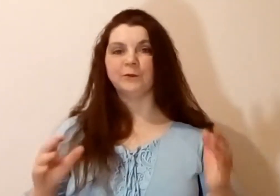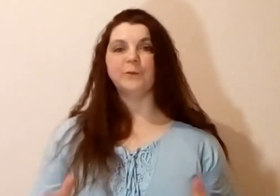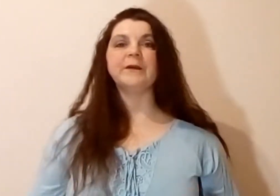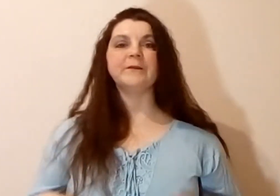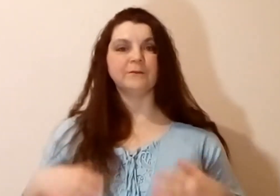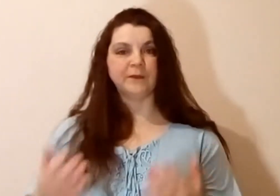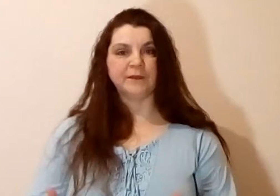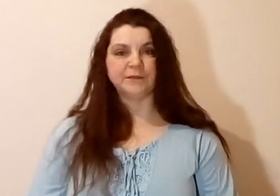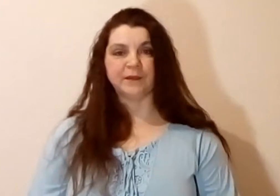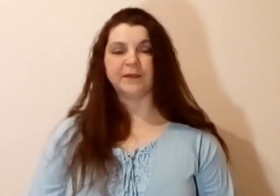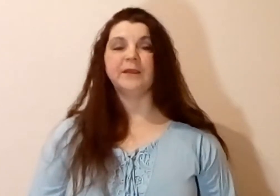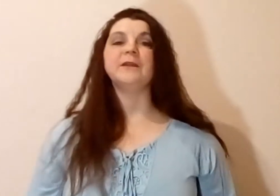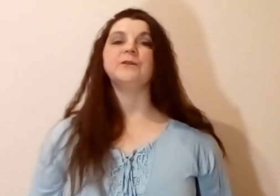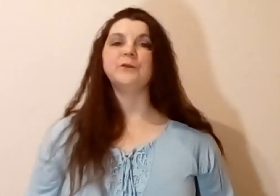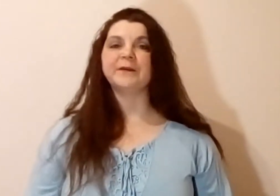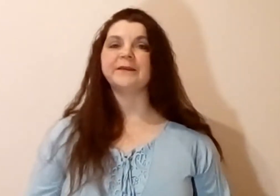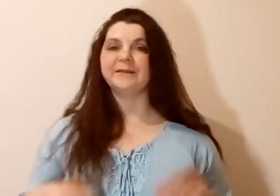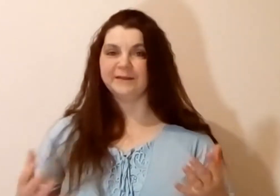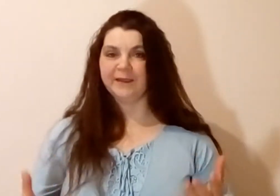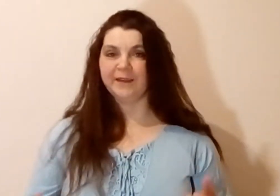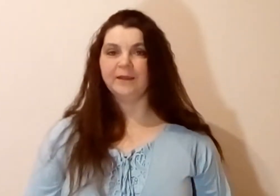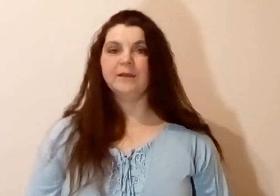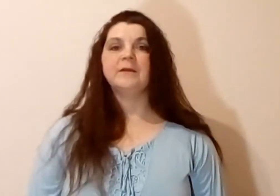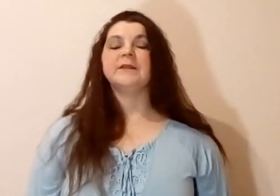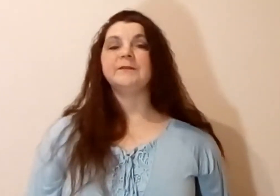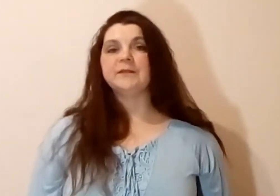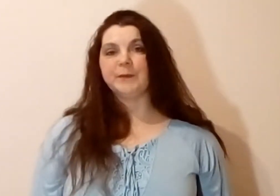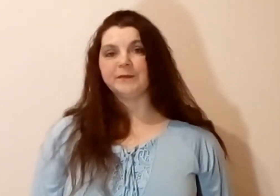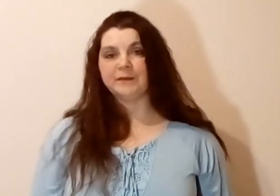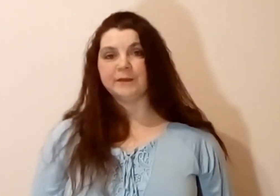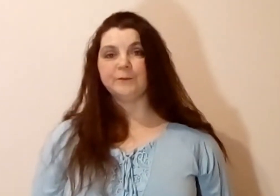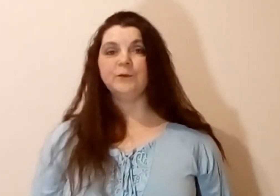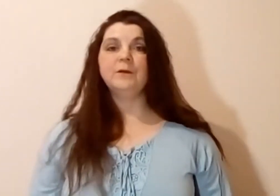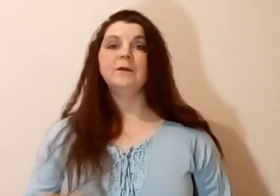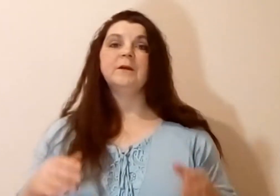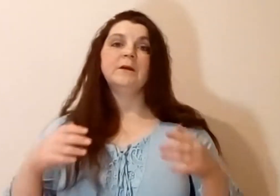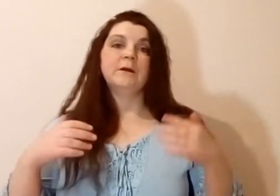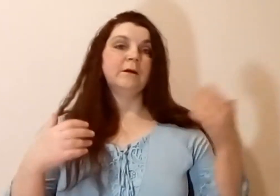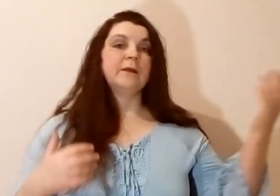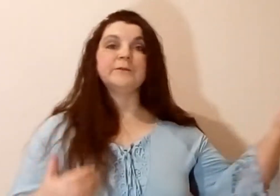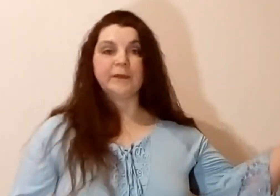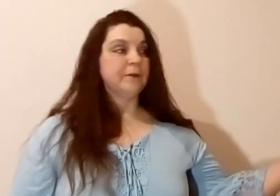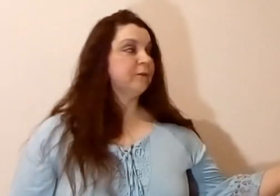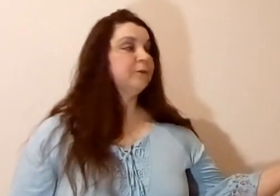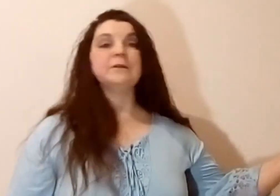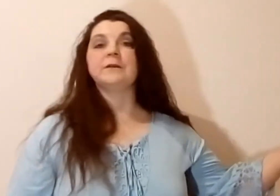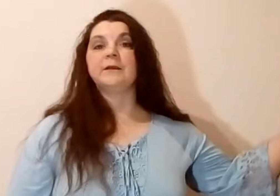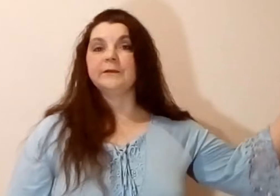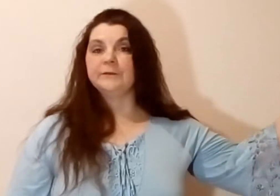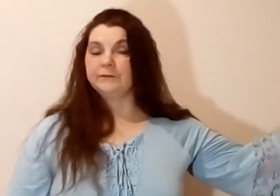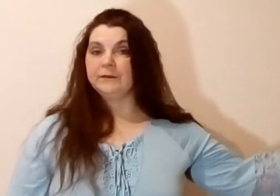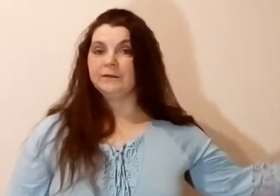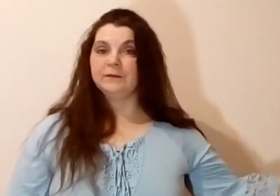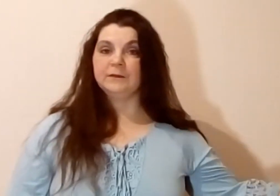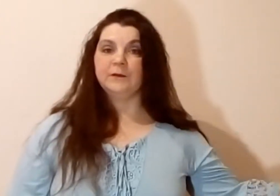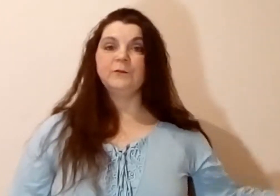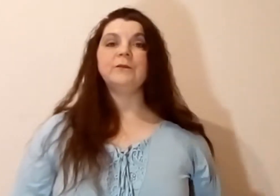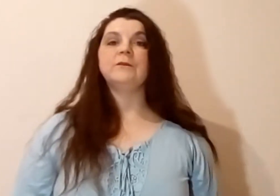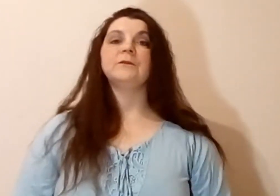добрый вечер, или добрый день, в зависимости от того, от времени суток, когда вы выйдете на улицу,